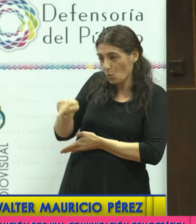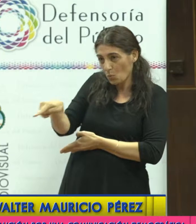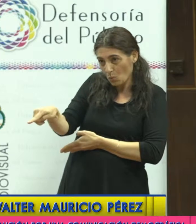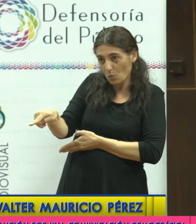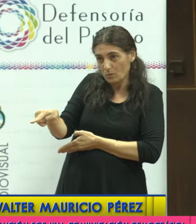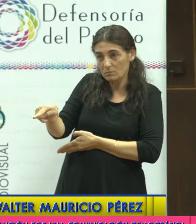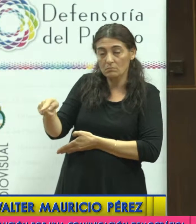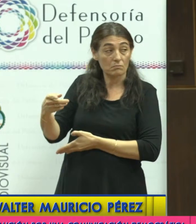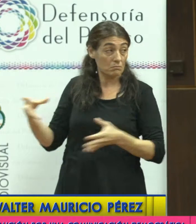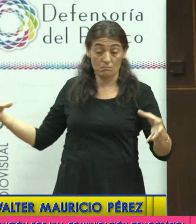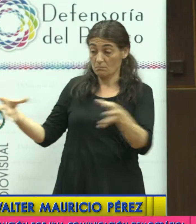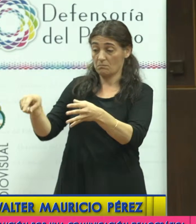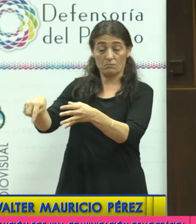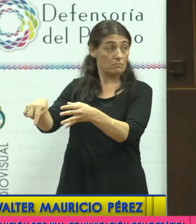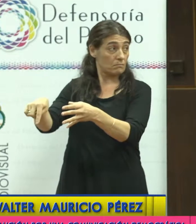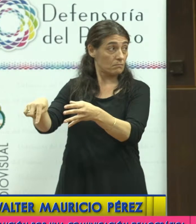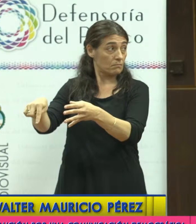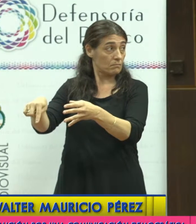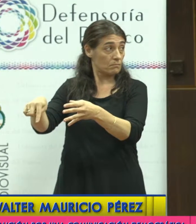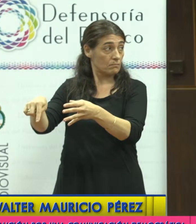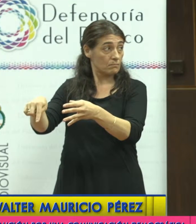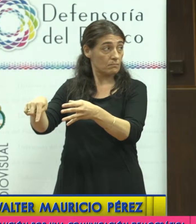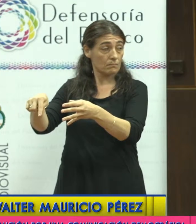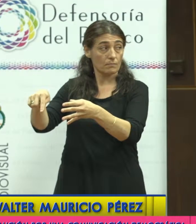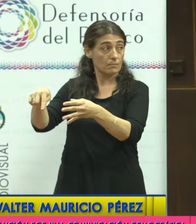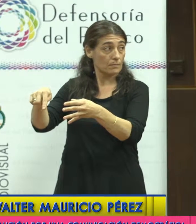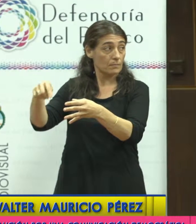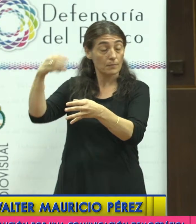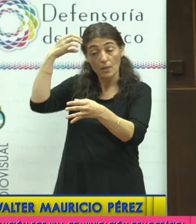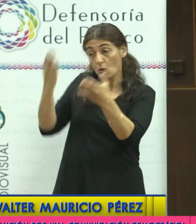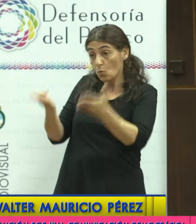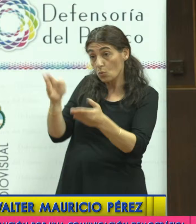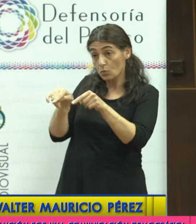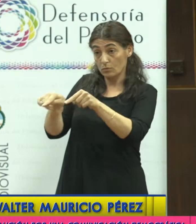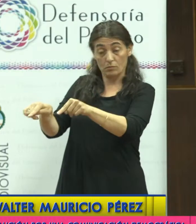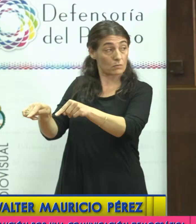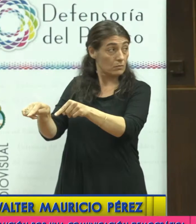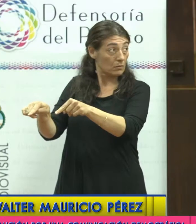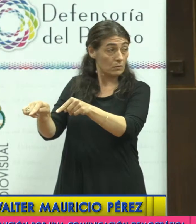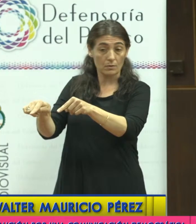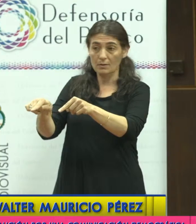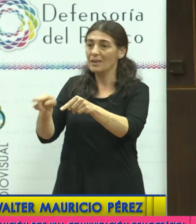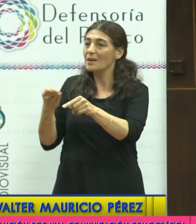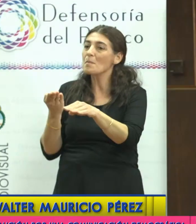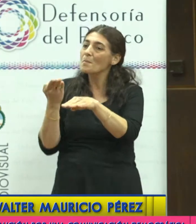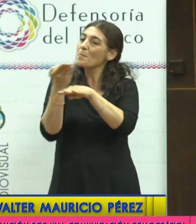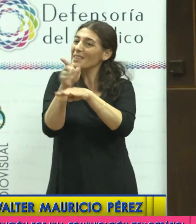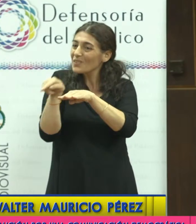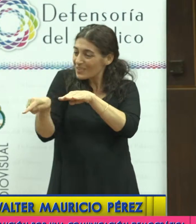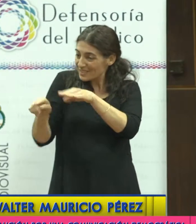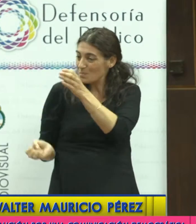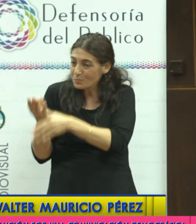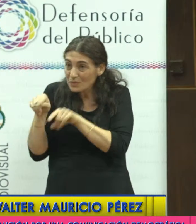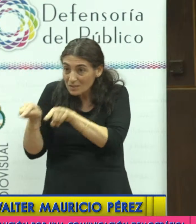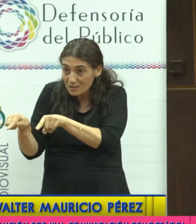Cámara Federal, que bueno, de esa justicia mendocina fue que salió esa cautelar presentada por